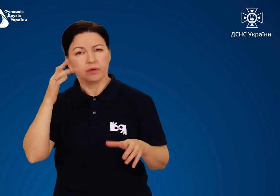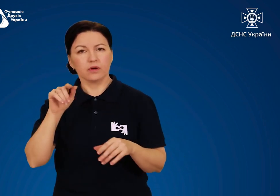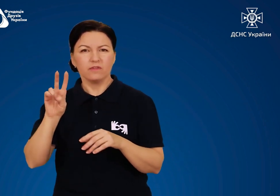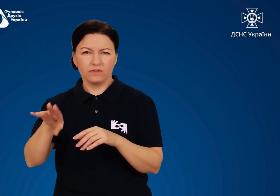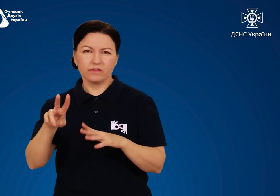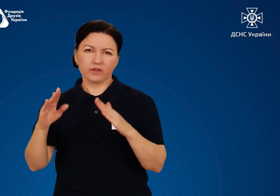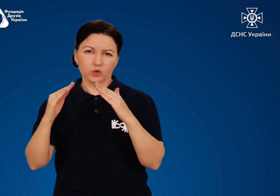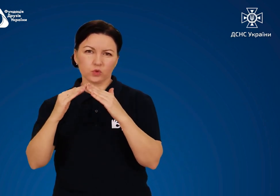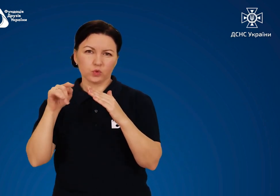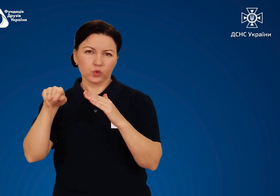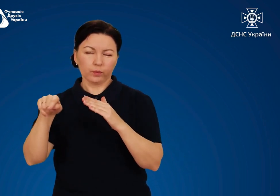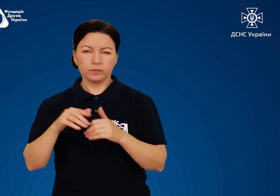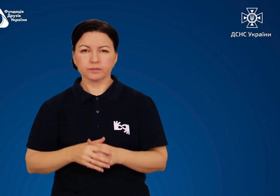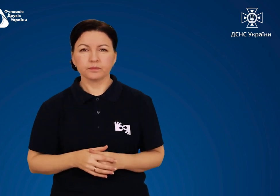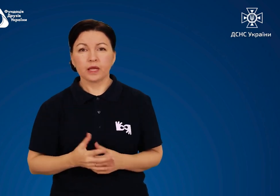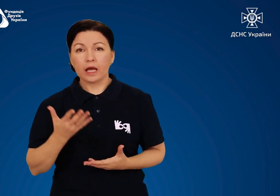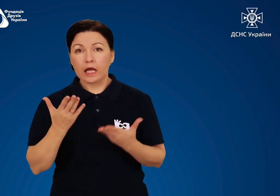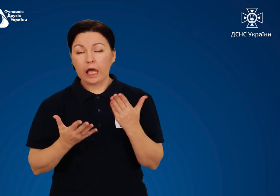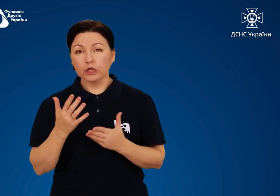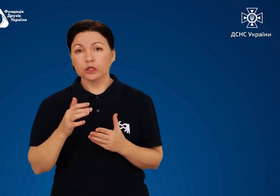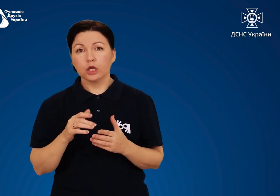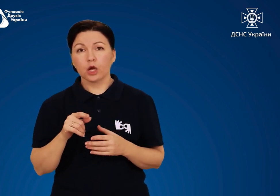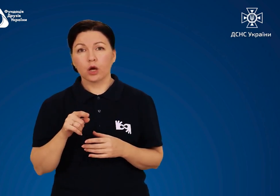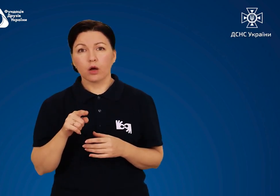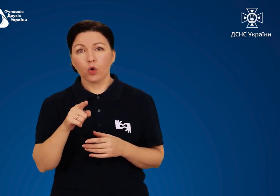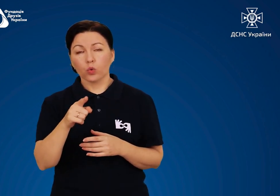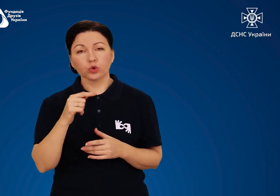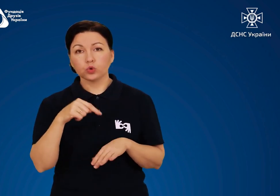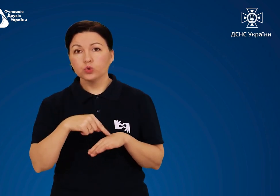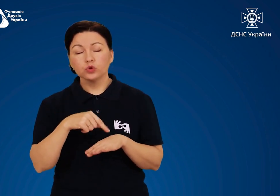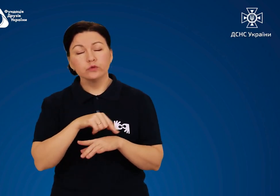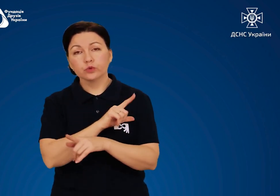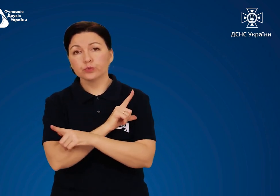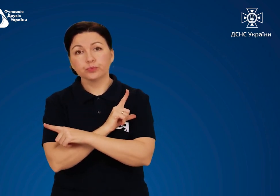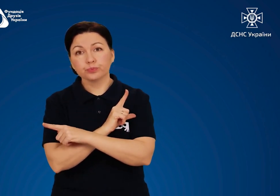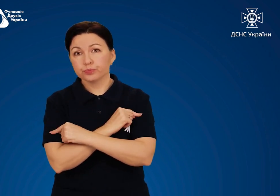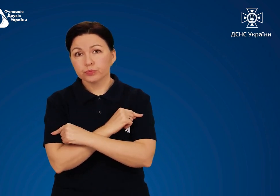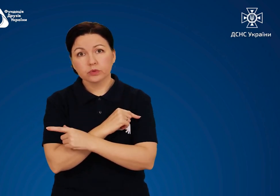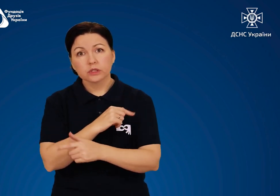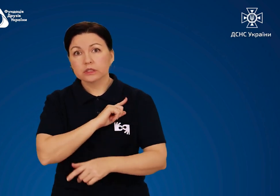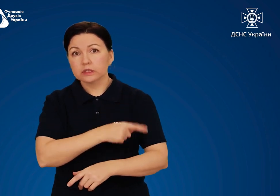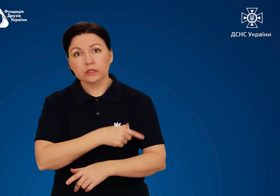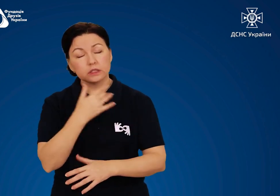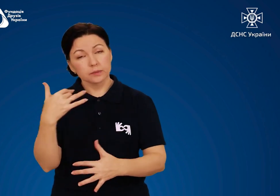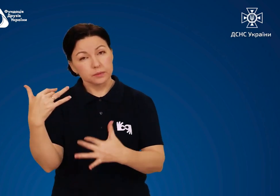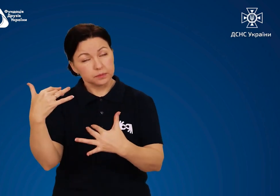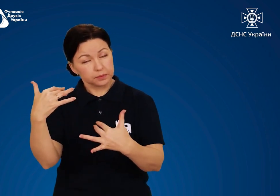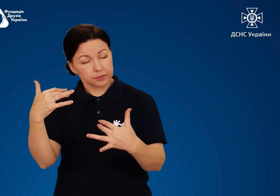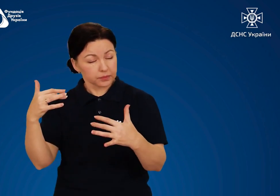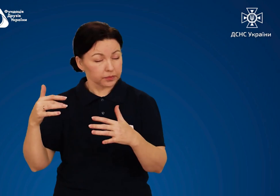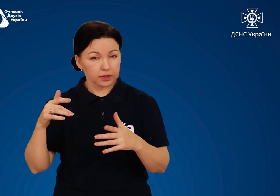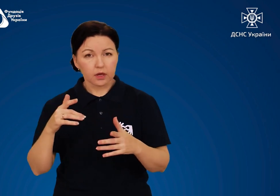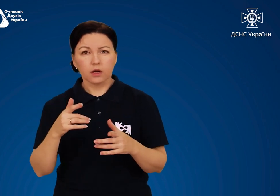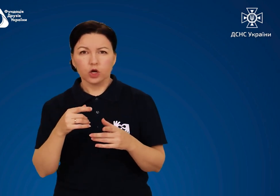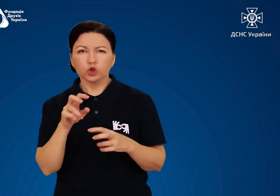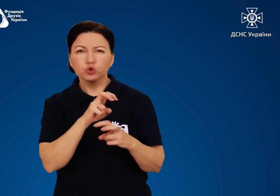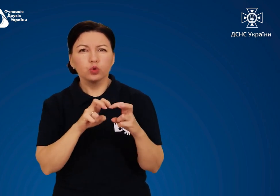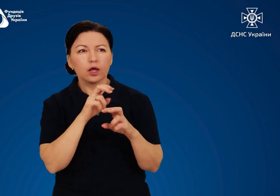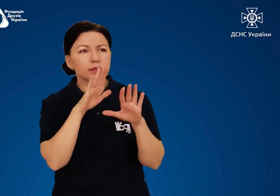там. Якщо вас залишають сили, шукайте укриття і залишайтеся в ньому.